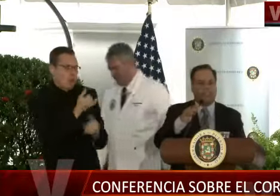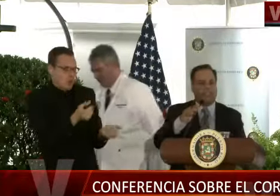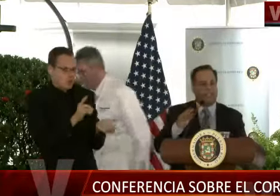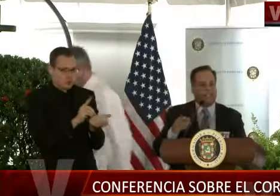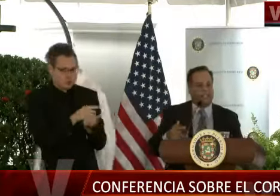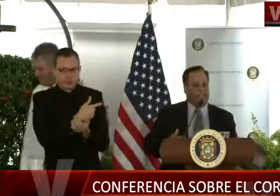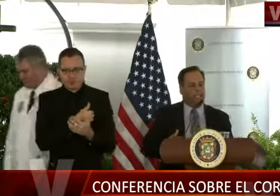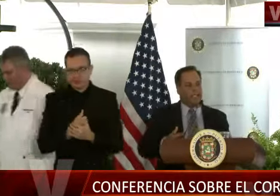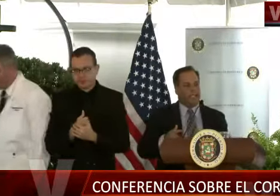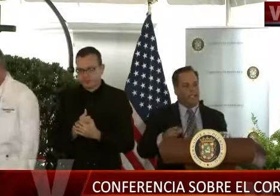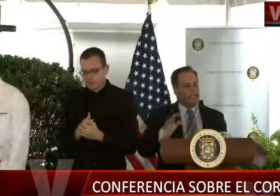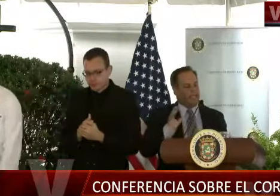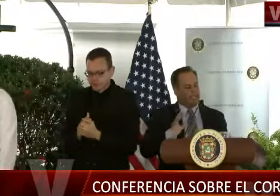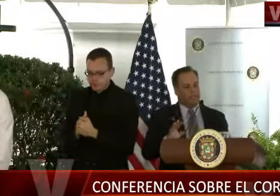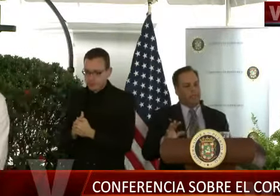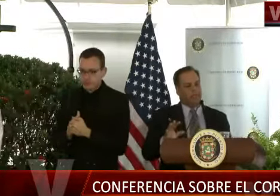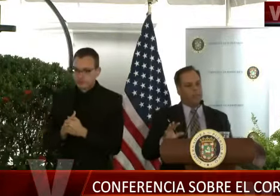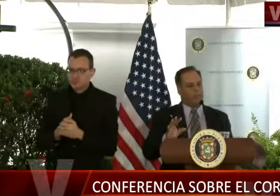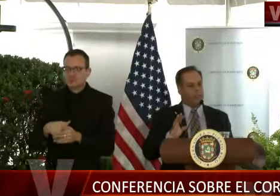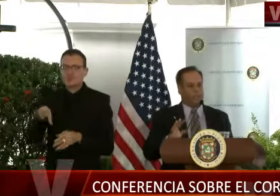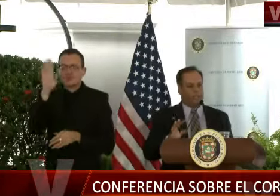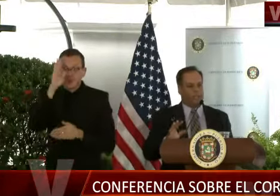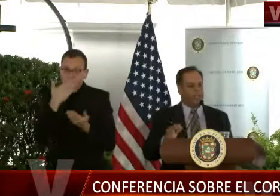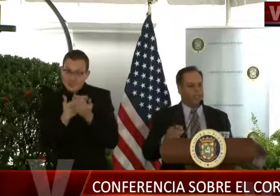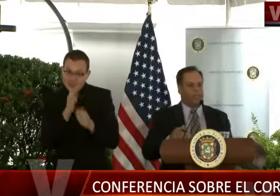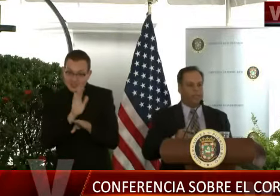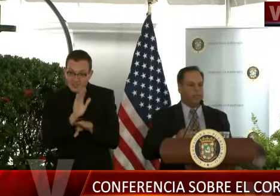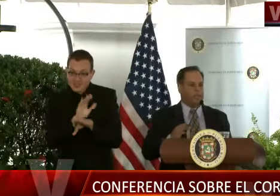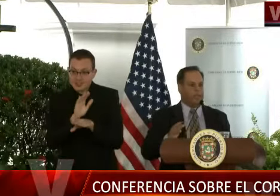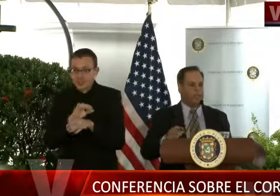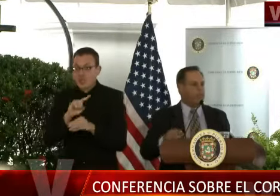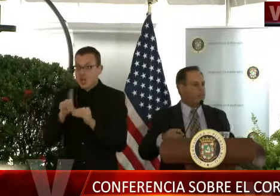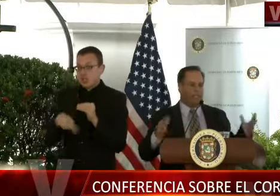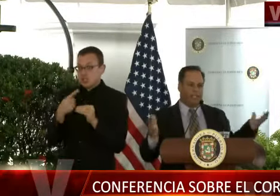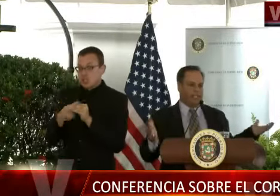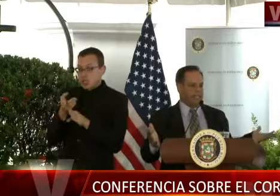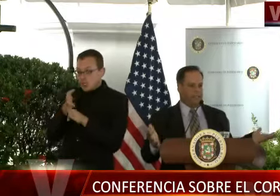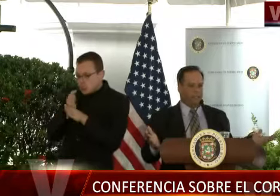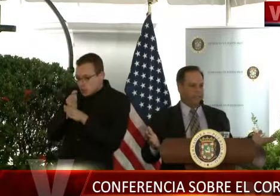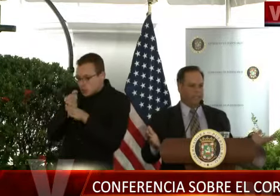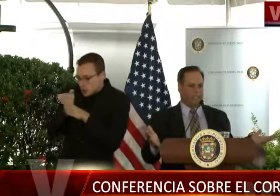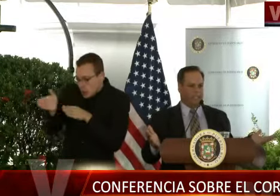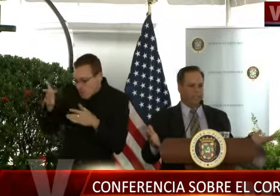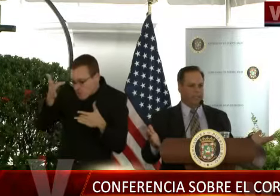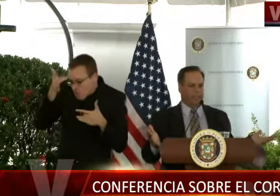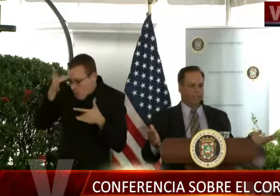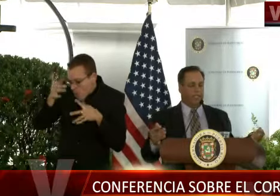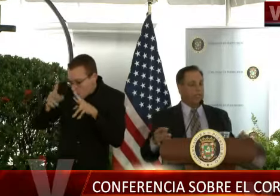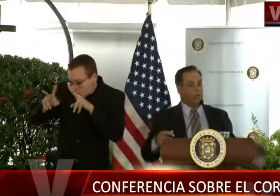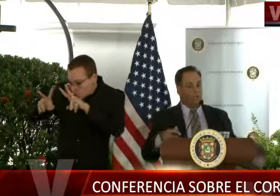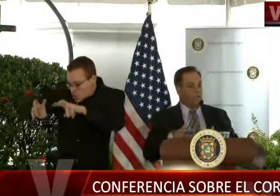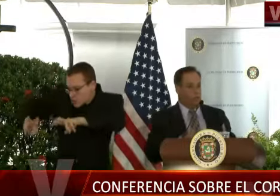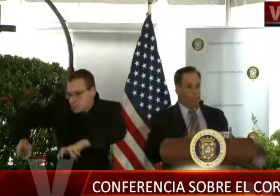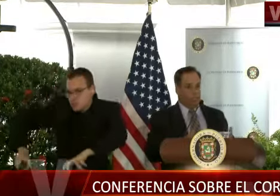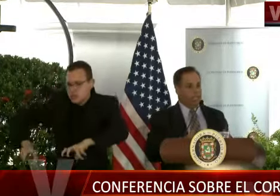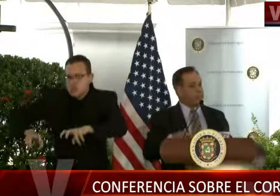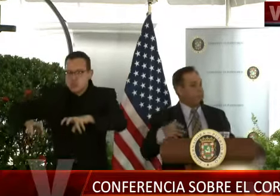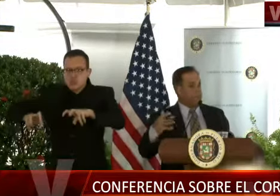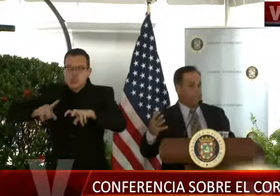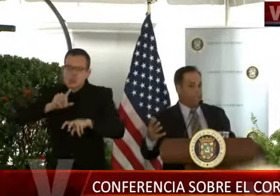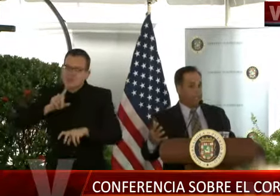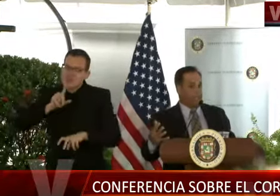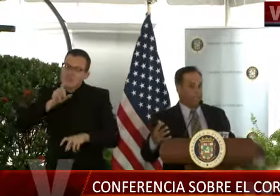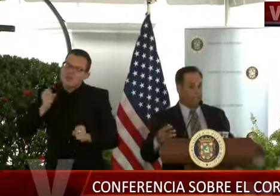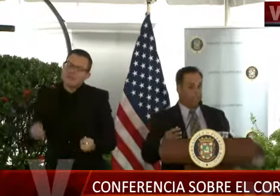Sí, buenas tardes. en términos de epidemiología, usted sabe que hay muchas alternativas para hacer investigación, ¿verdad? Unas a corto